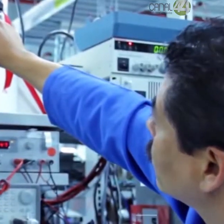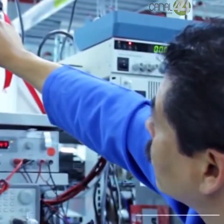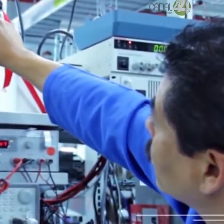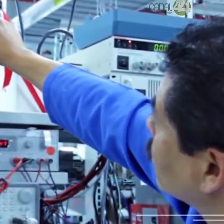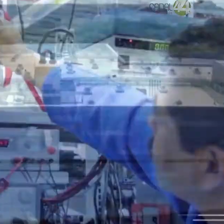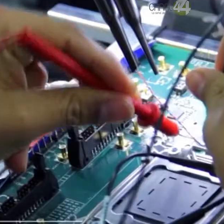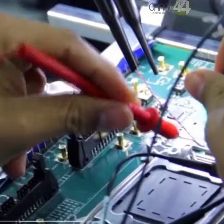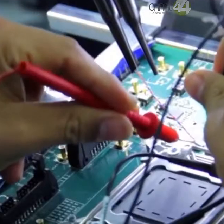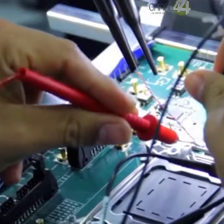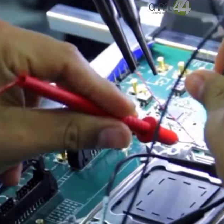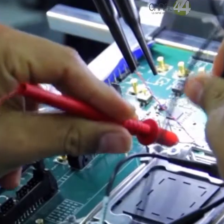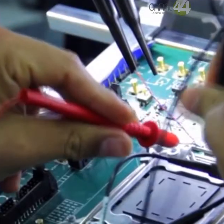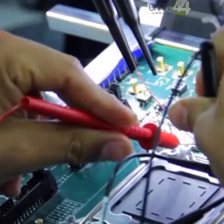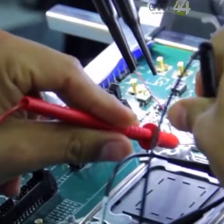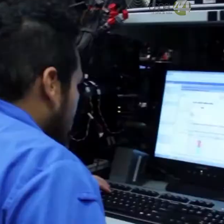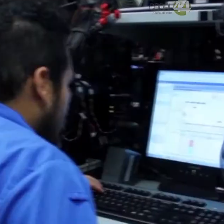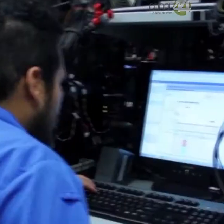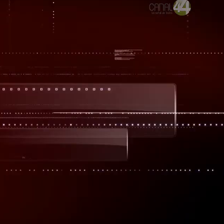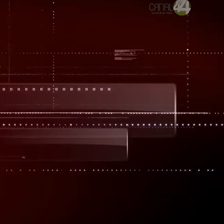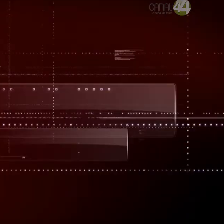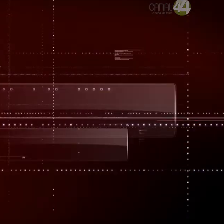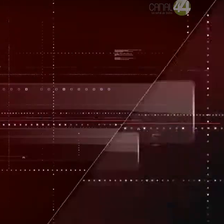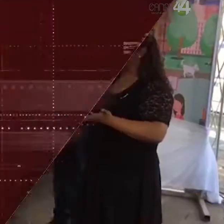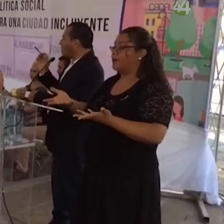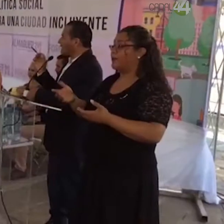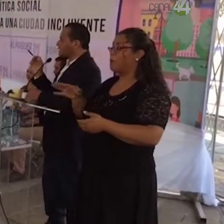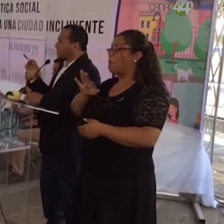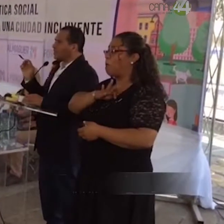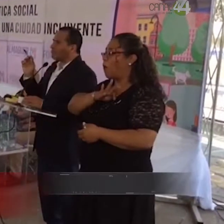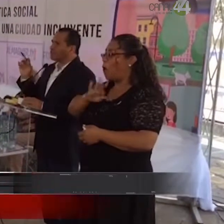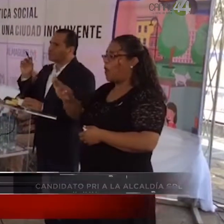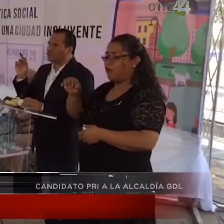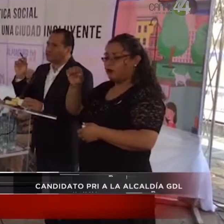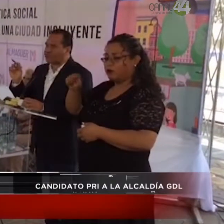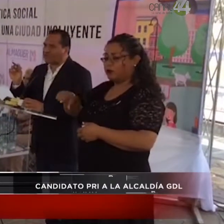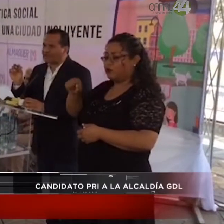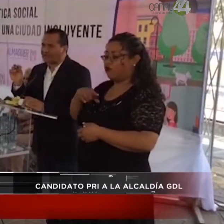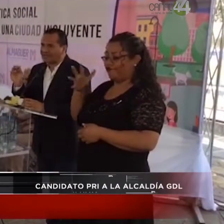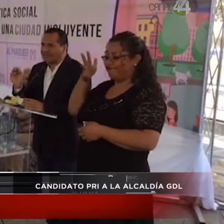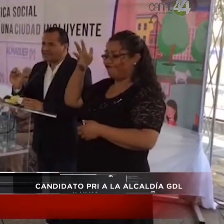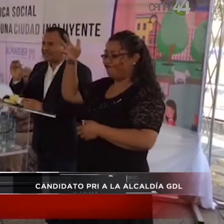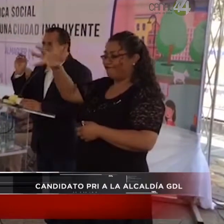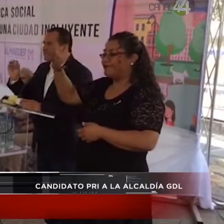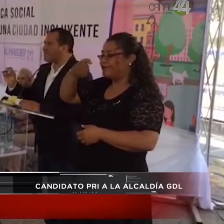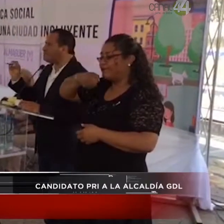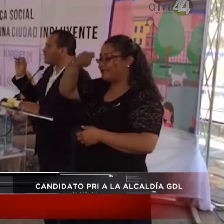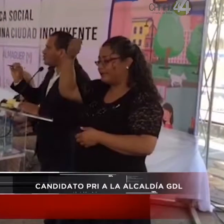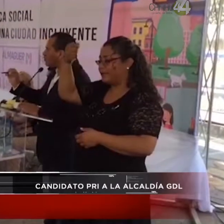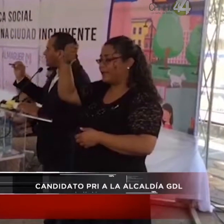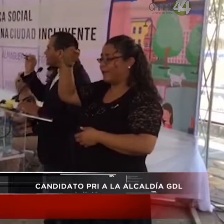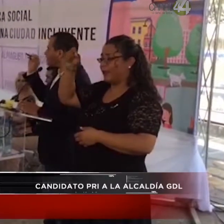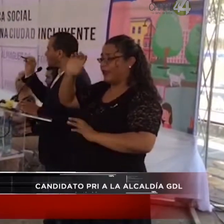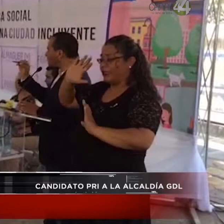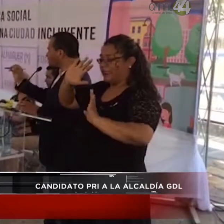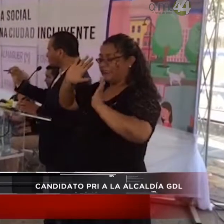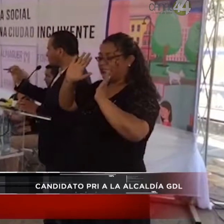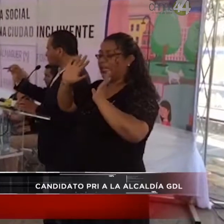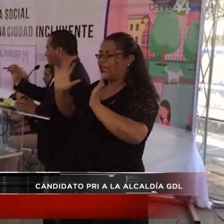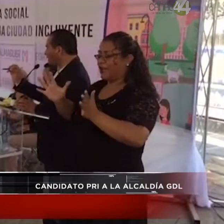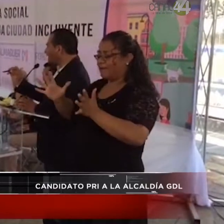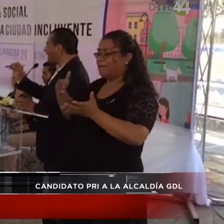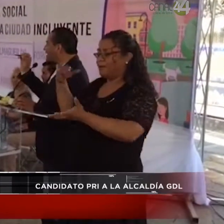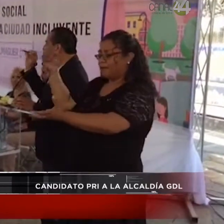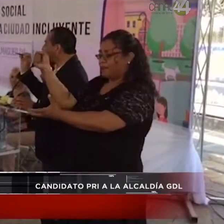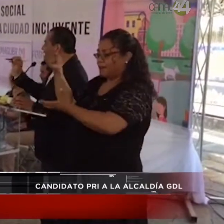Eduardo Almaguer, candidato por el PRI a la alcaldía de Guadalajara. Una partida presupuestal de 100 millones de pesos